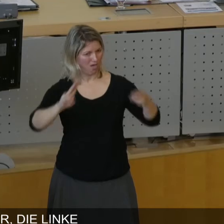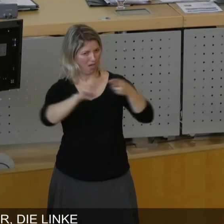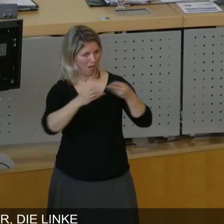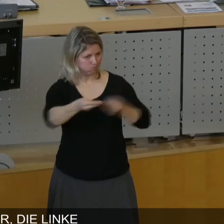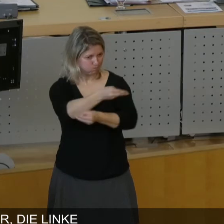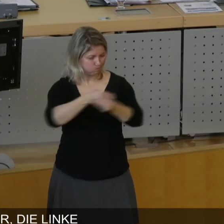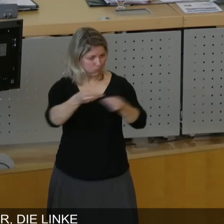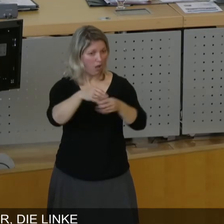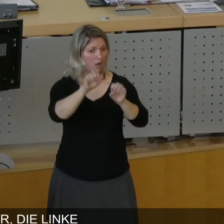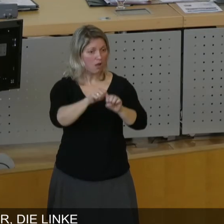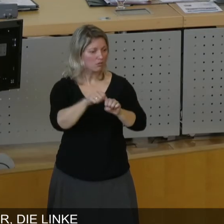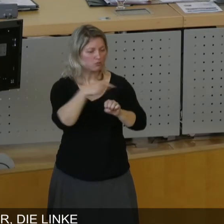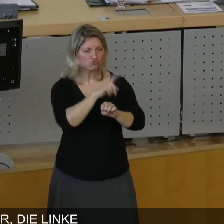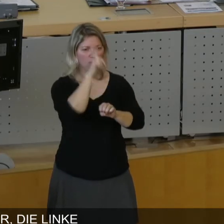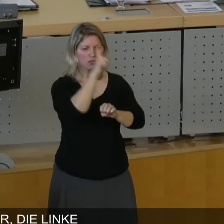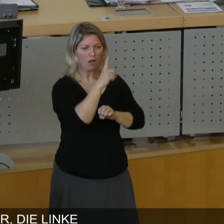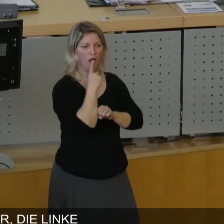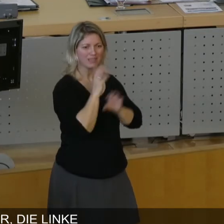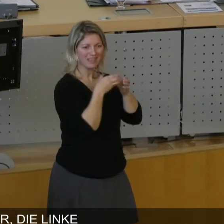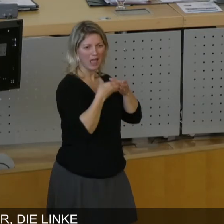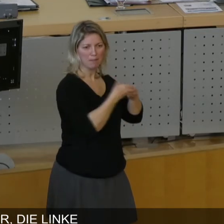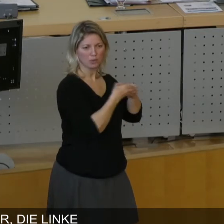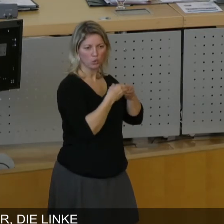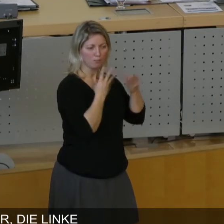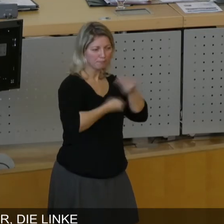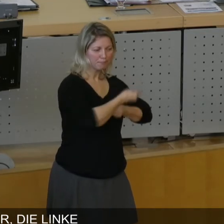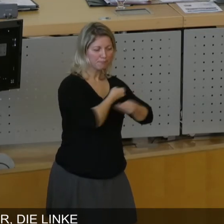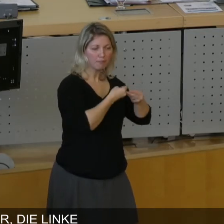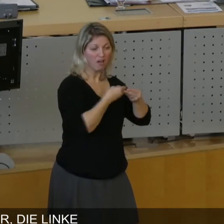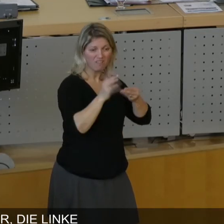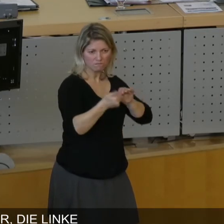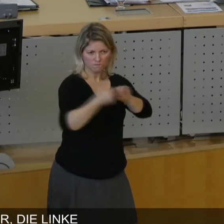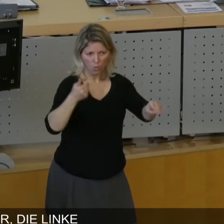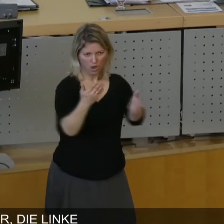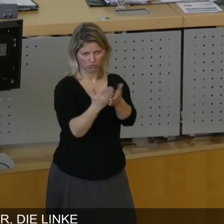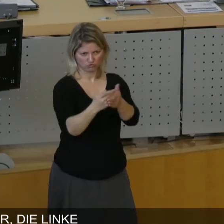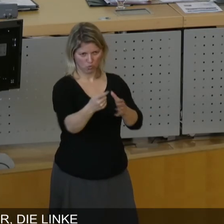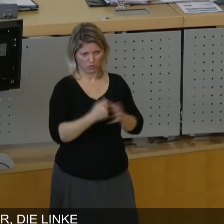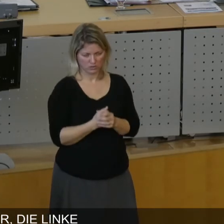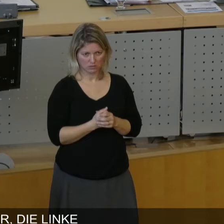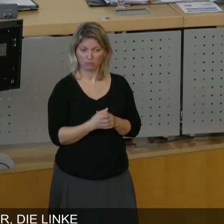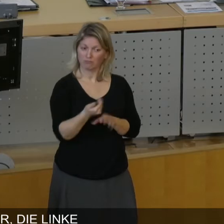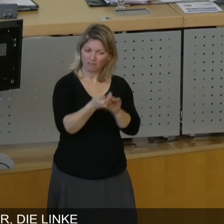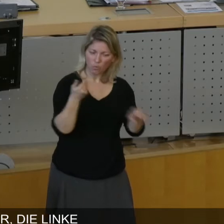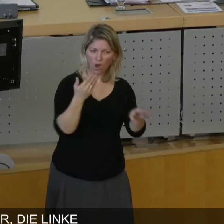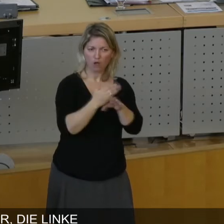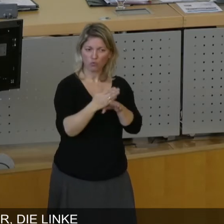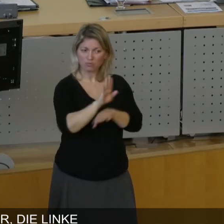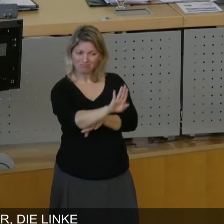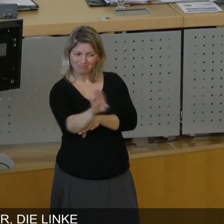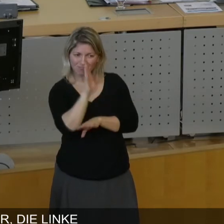bevor die Gremien des Stadtrates überhaupt sozusagen sich beraten. Es können schon frühzeitig die Ergebnisse der